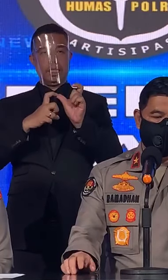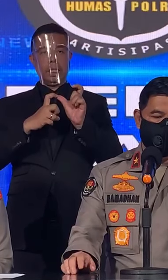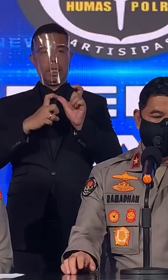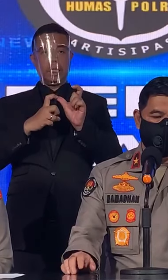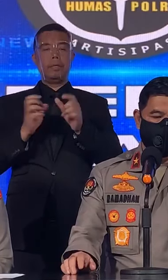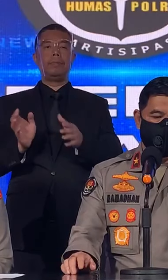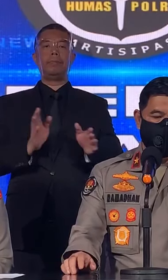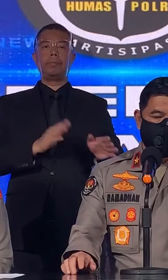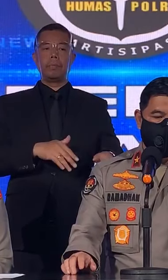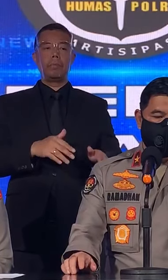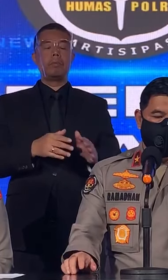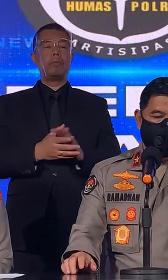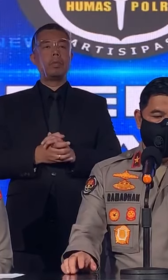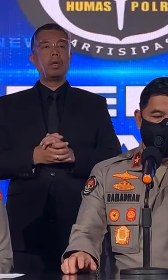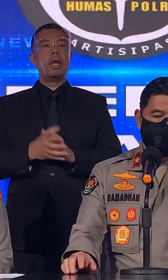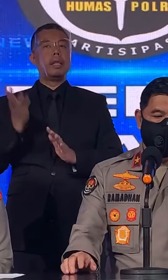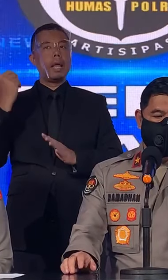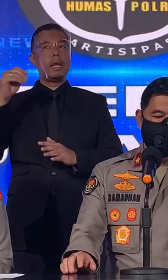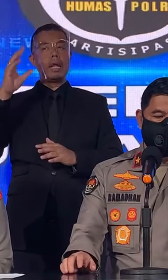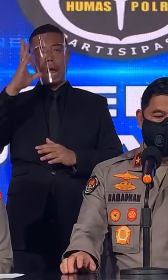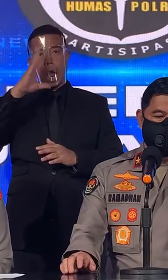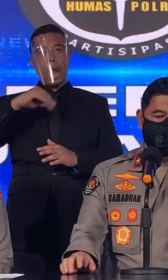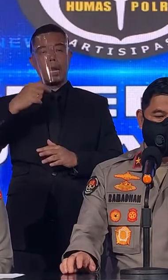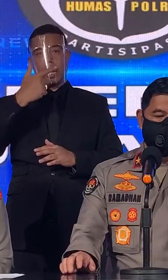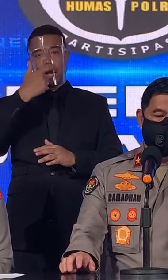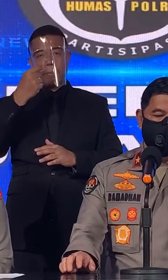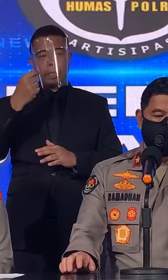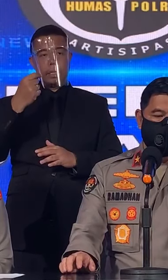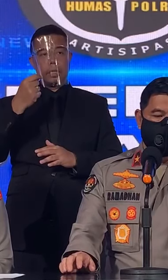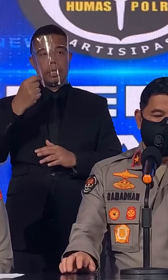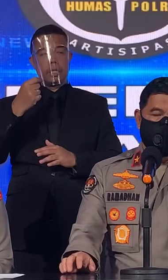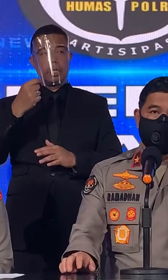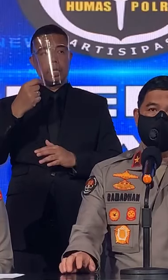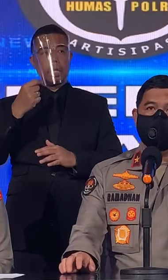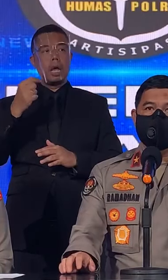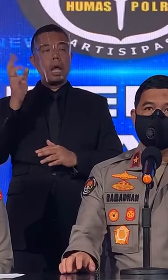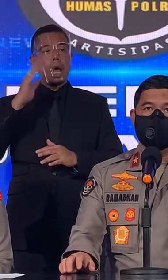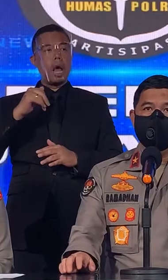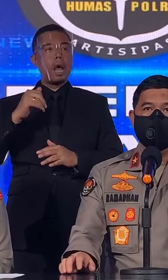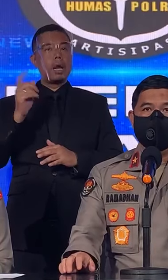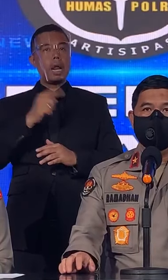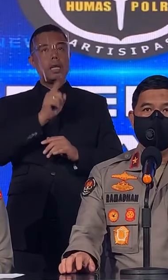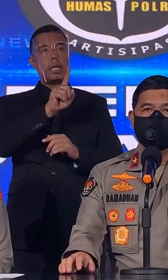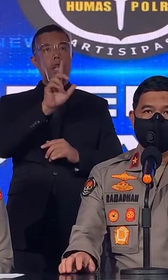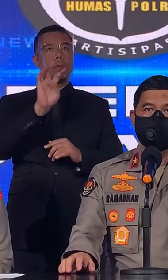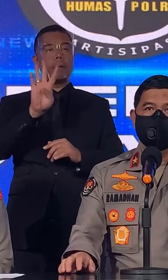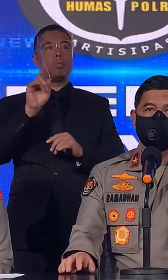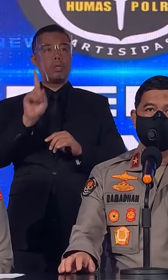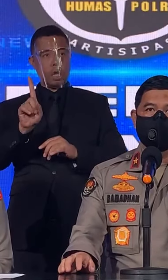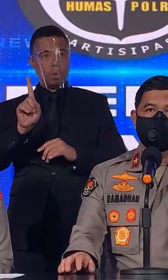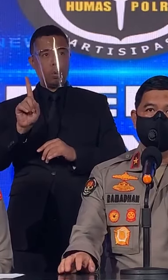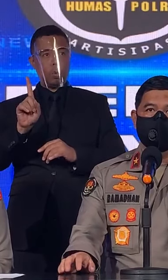Kombes Tadi hari Kamis Tadi Hari 141